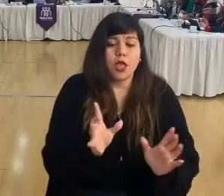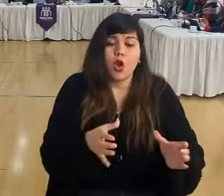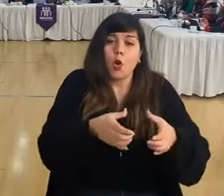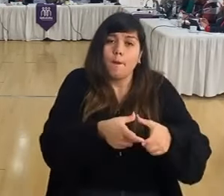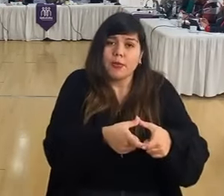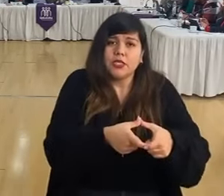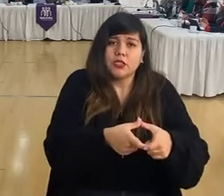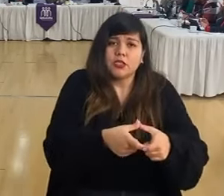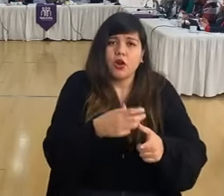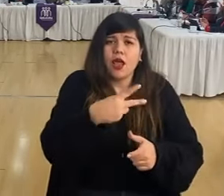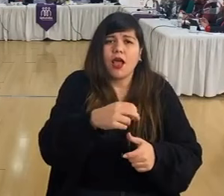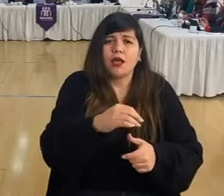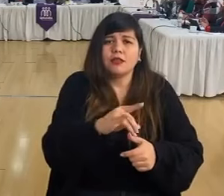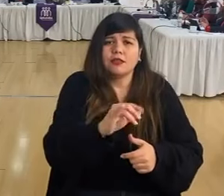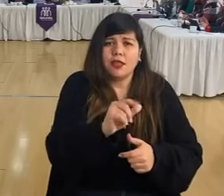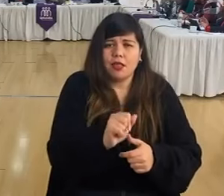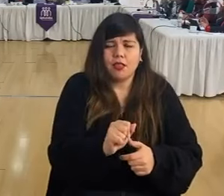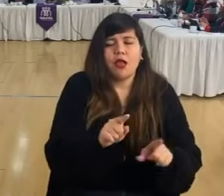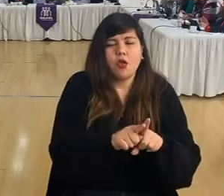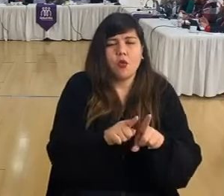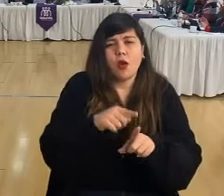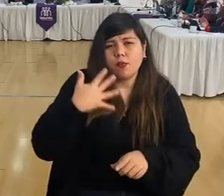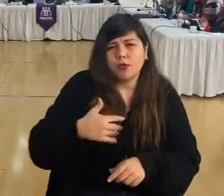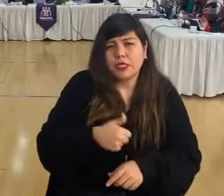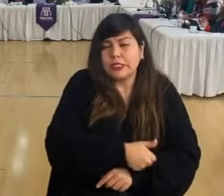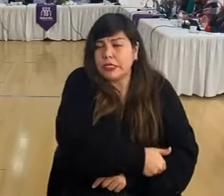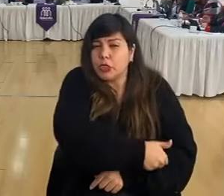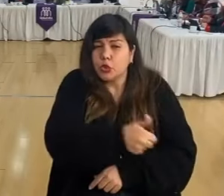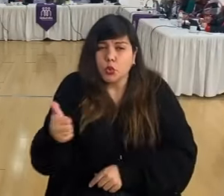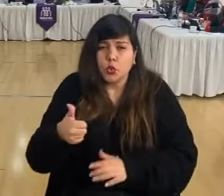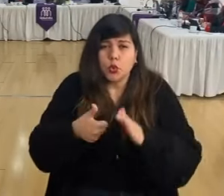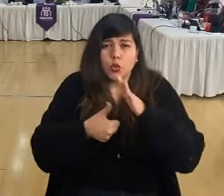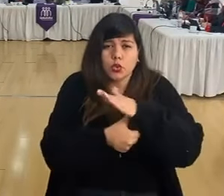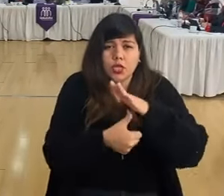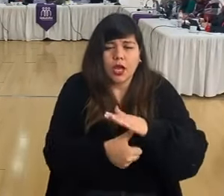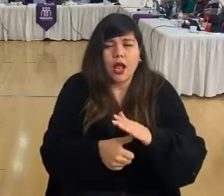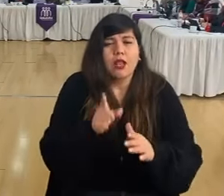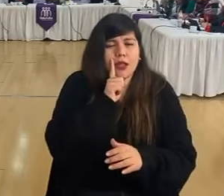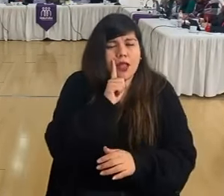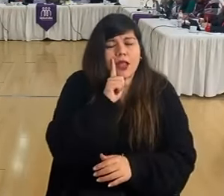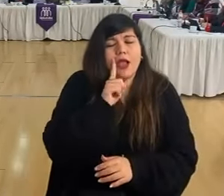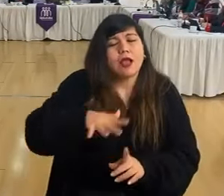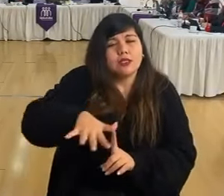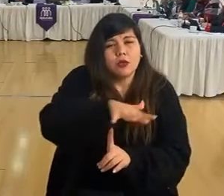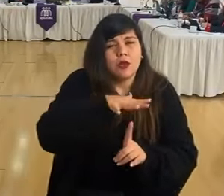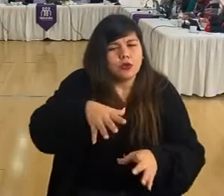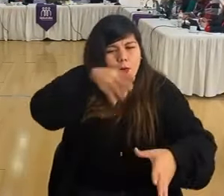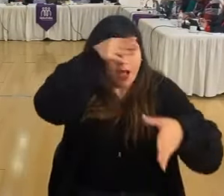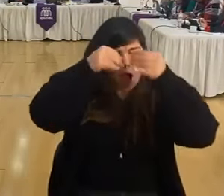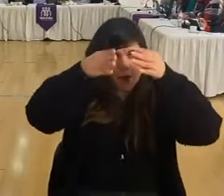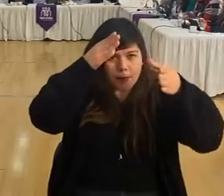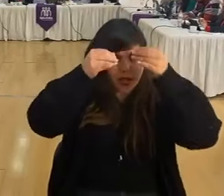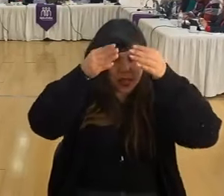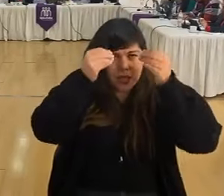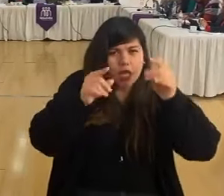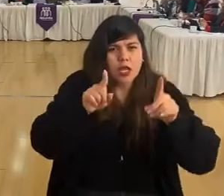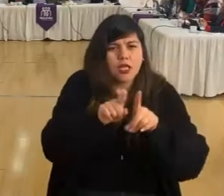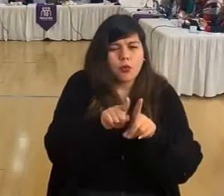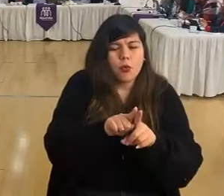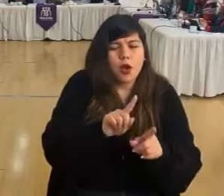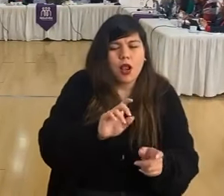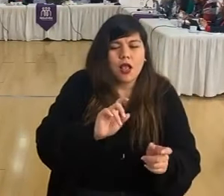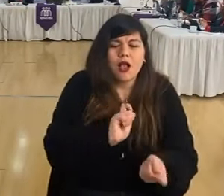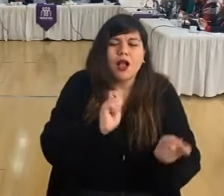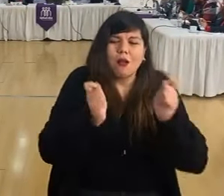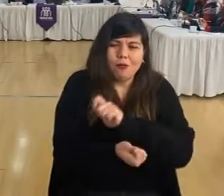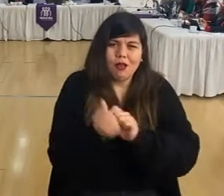importantes como Hacienda es importante que todas y todos los concejales tengan esa instancia para aprender y para también poder madurar el trabajo